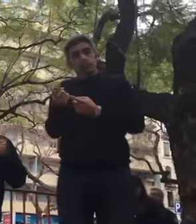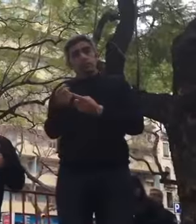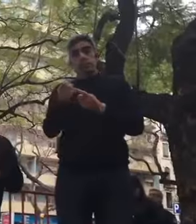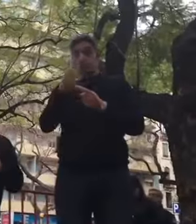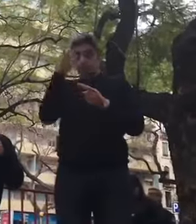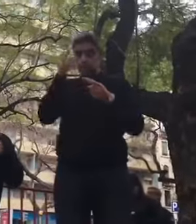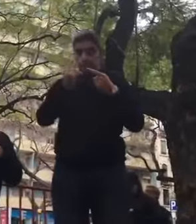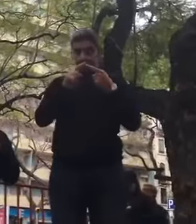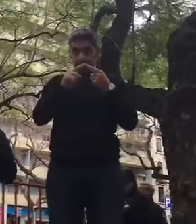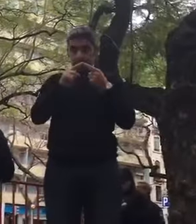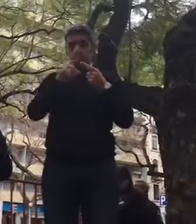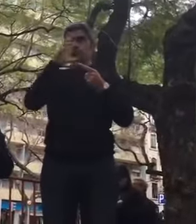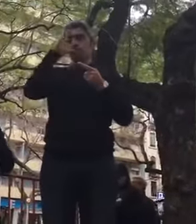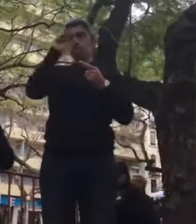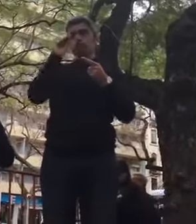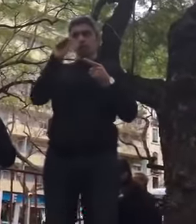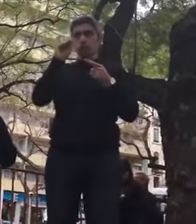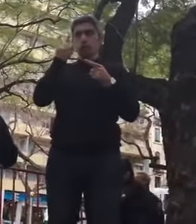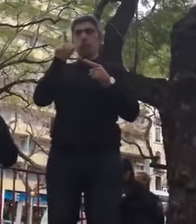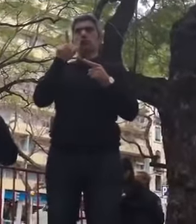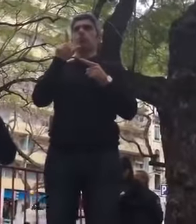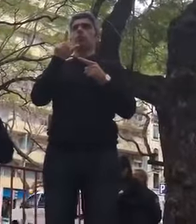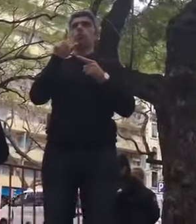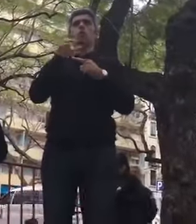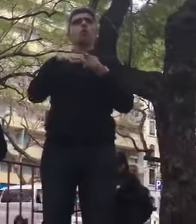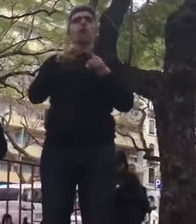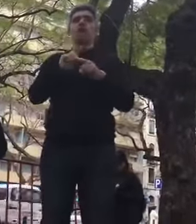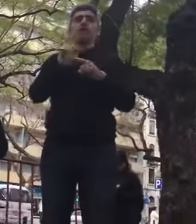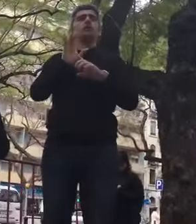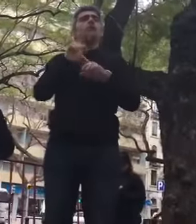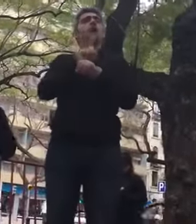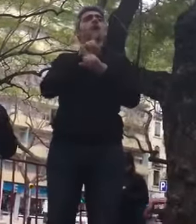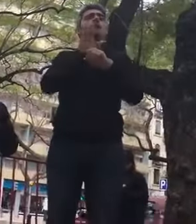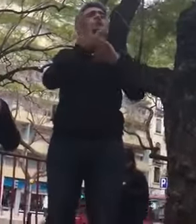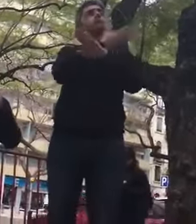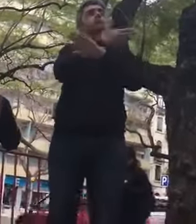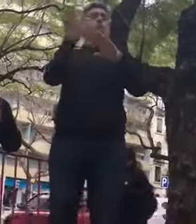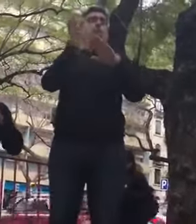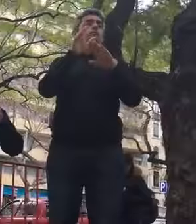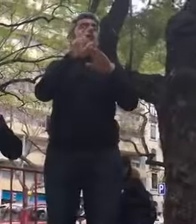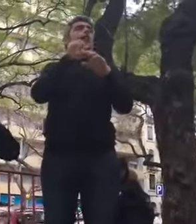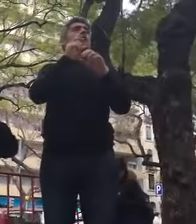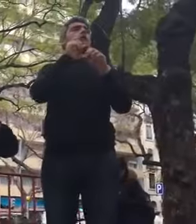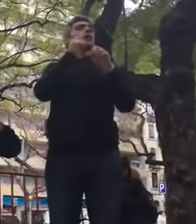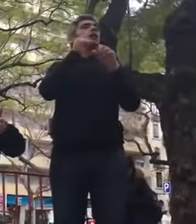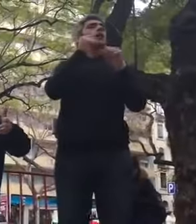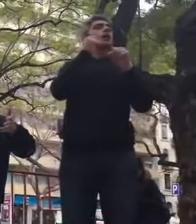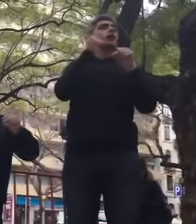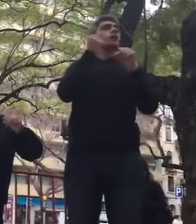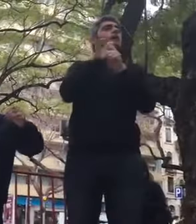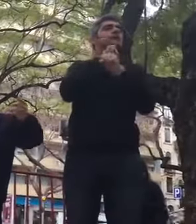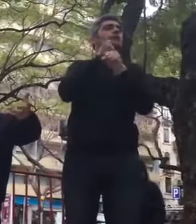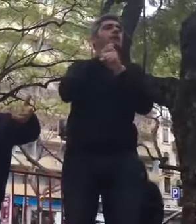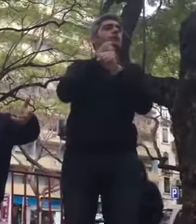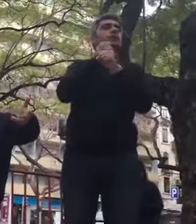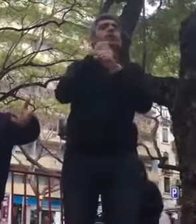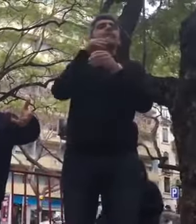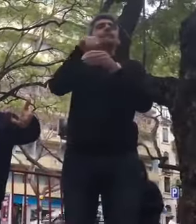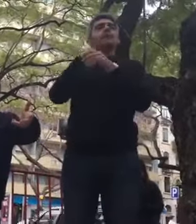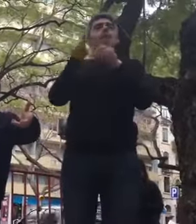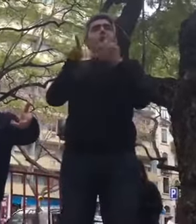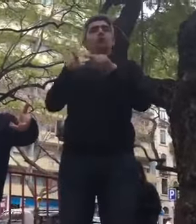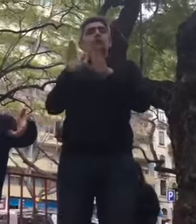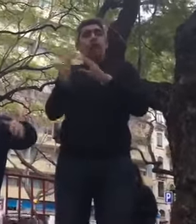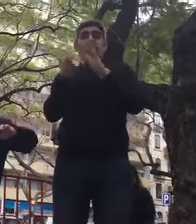primeiro, o Ministério da Educação não fará qualquer distinção entre o tempo prestado já no quadro, ainda que à espera